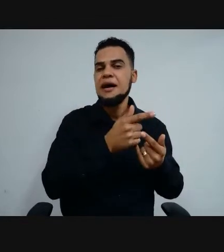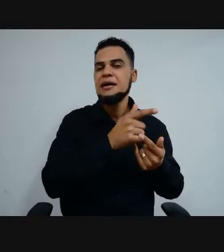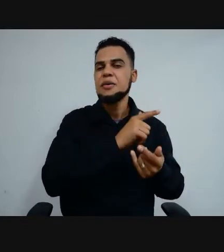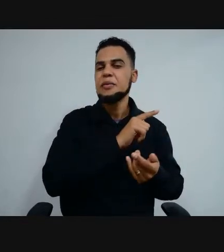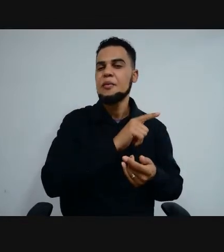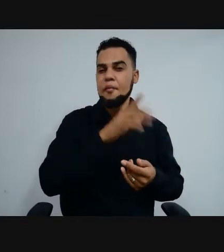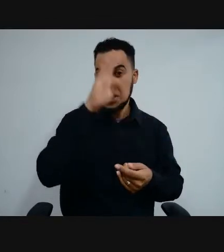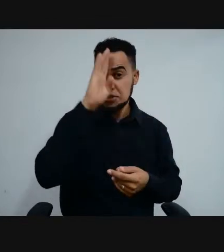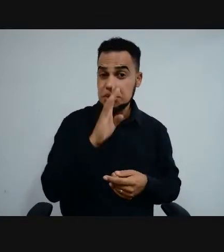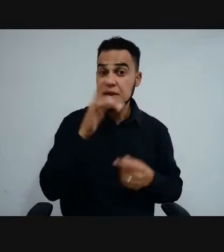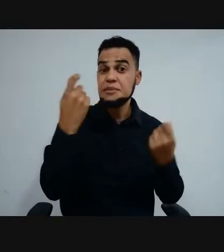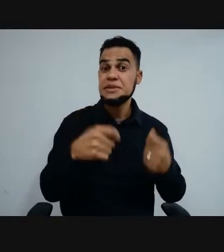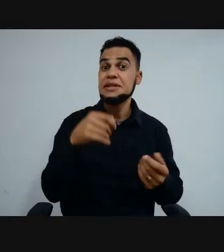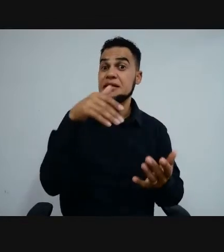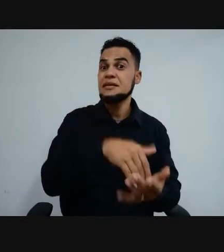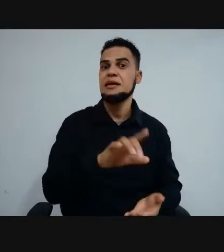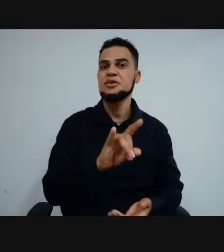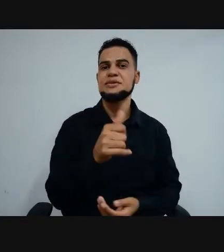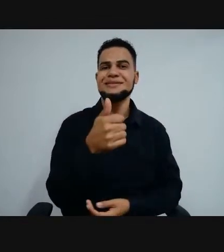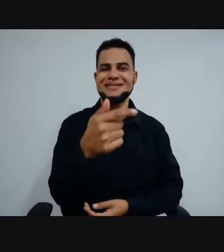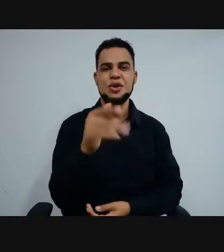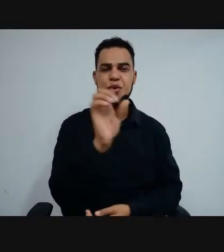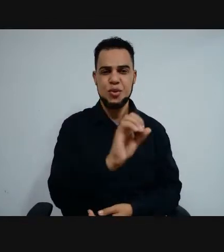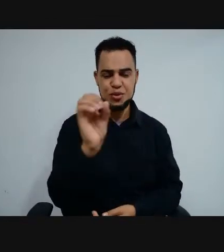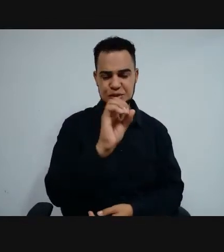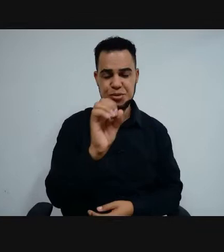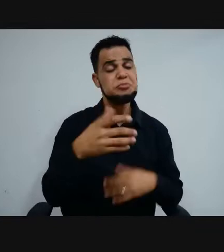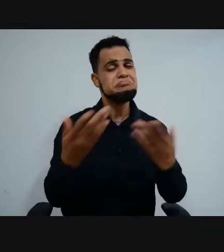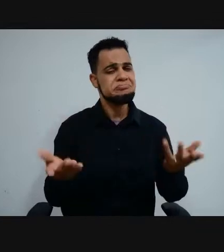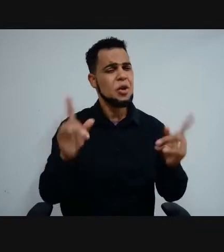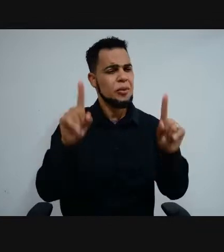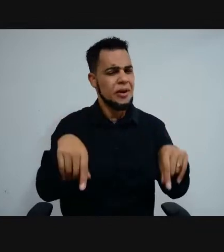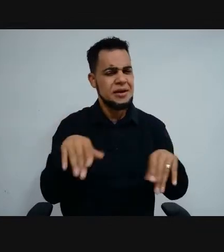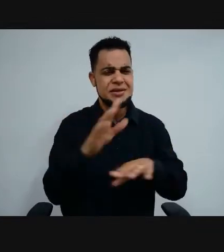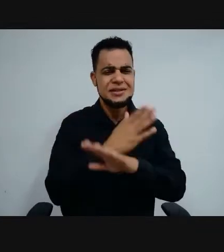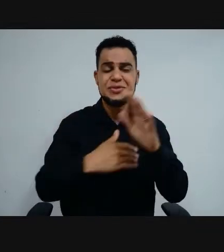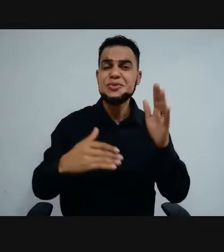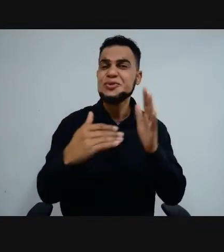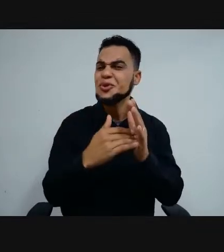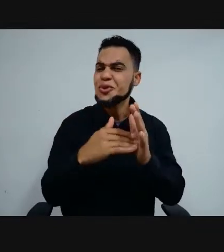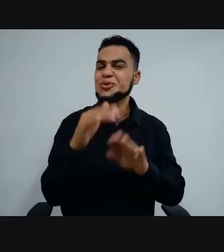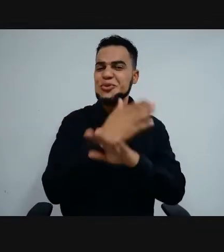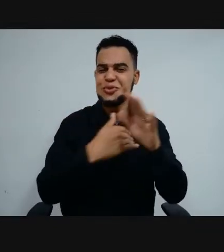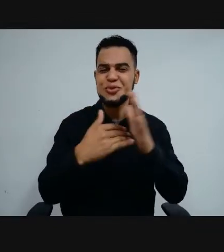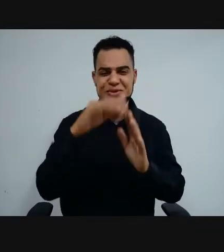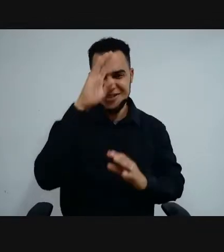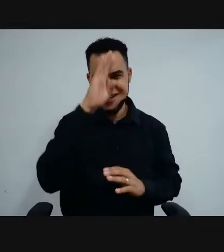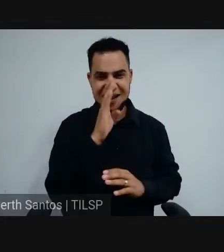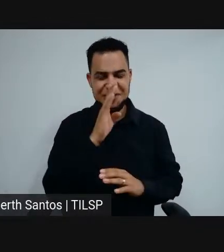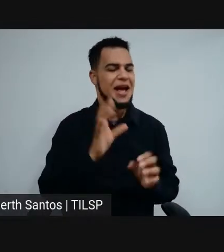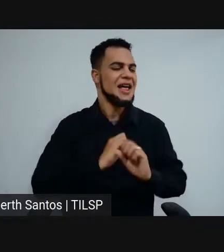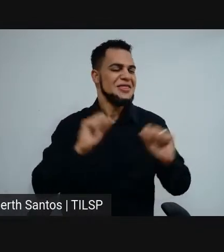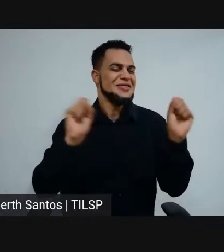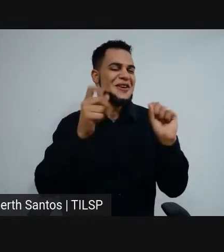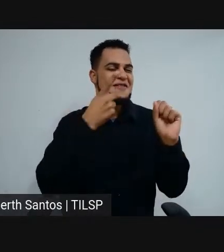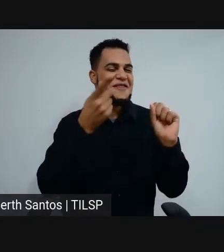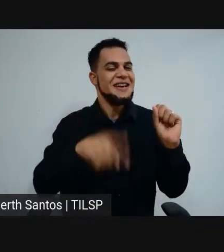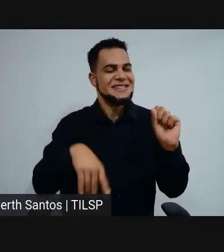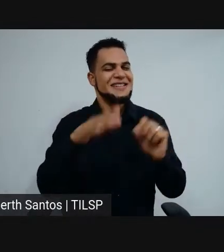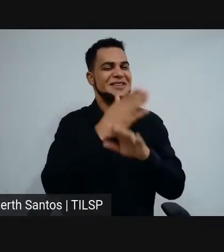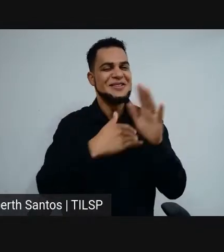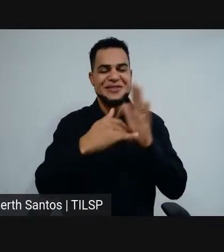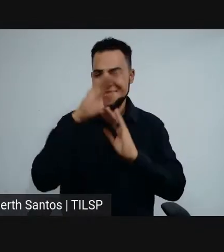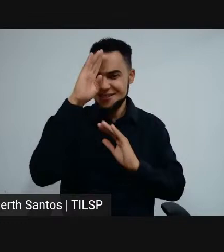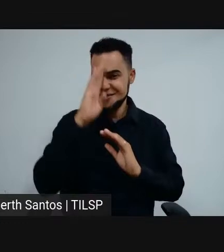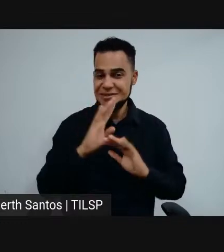dia 17 de outubro. Então, é isso. E é tudo, gente. É tudo gratuito. Eu adoro falar isso. Todos os